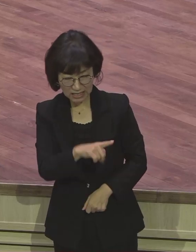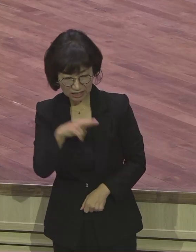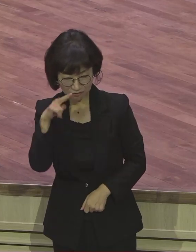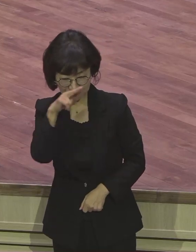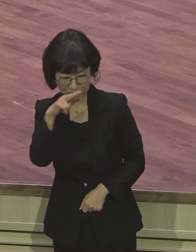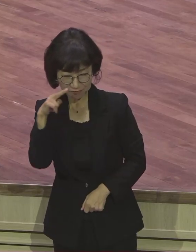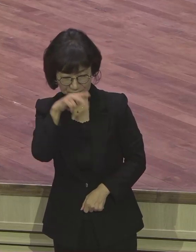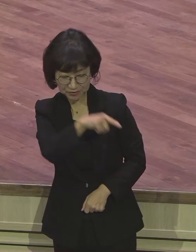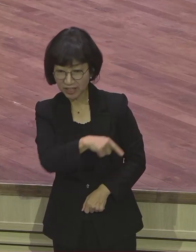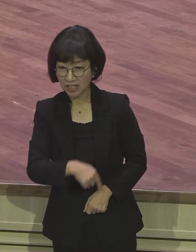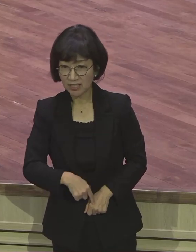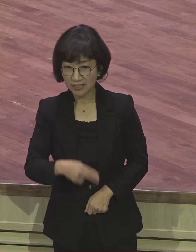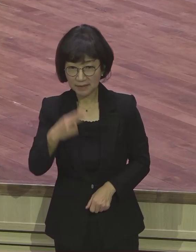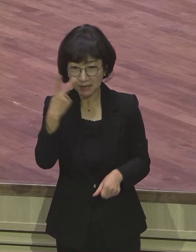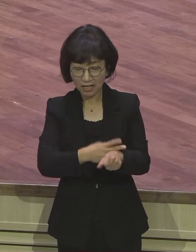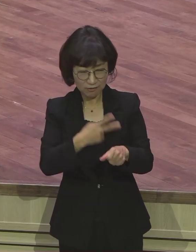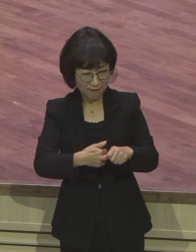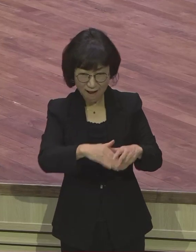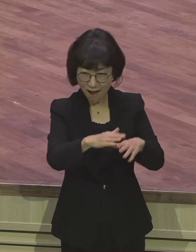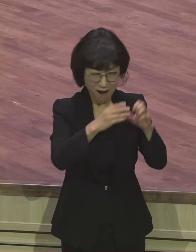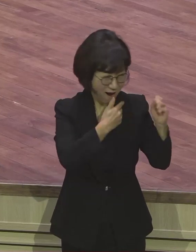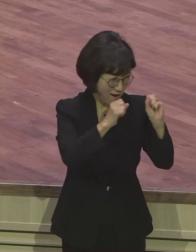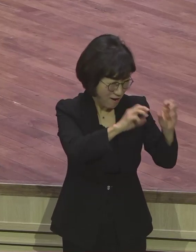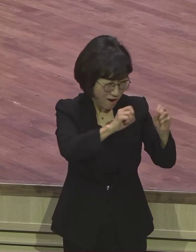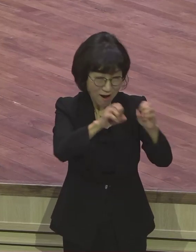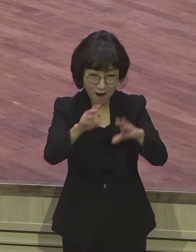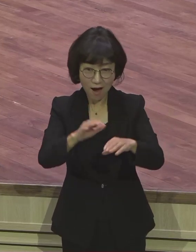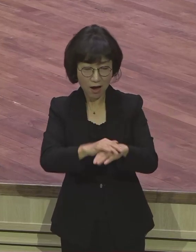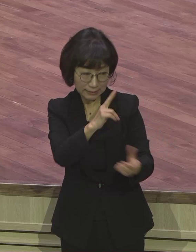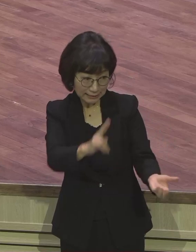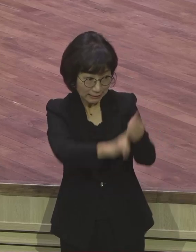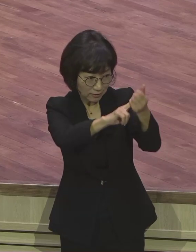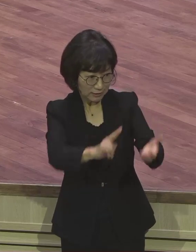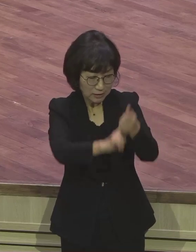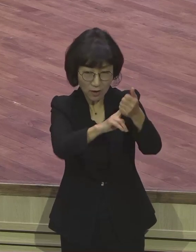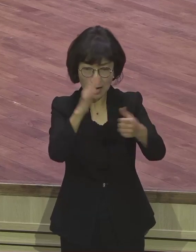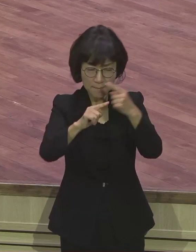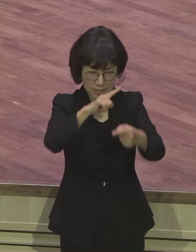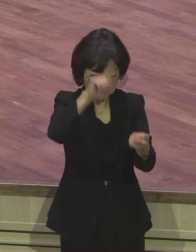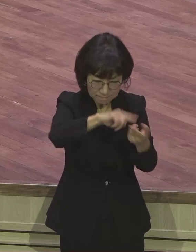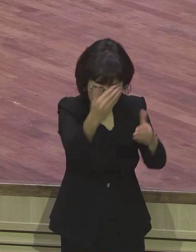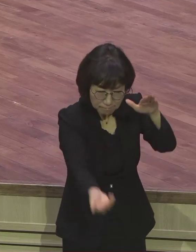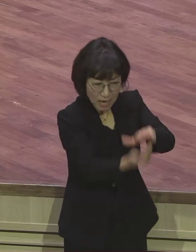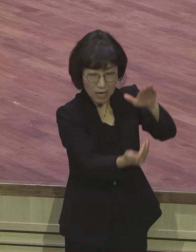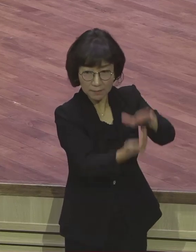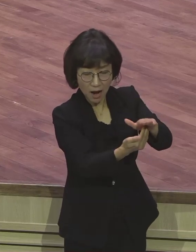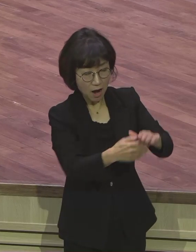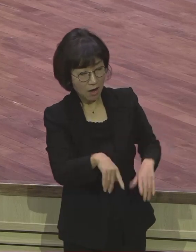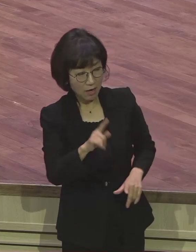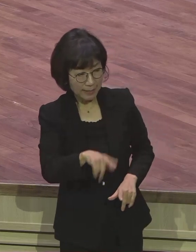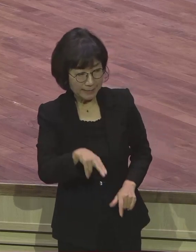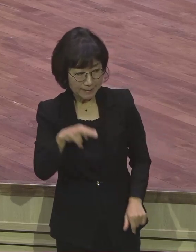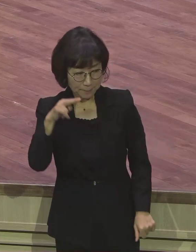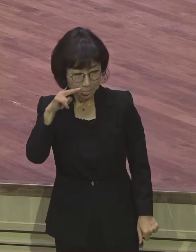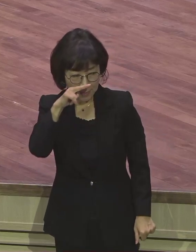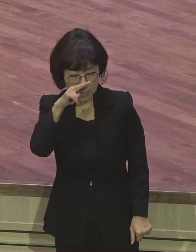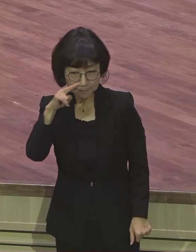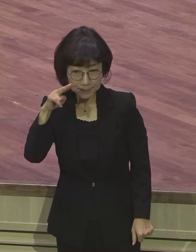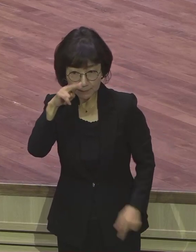역사 일어나고 사도 바울이 가는 곳마다 막 말씀이 성취되고 하니까 막 시기 질투한 팀들이 있어요. 시기 질투해서